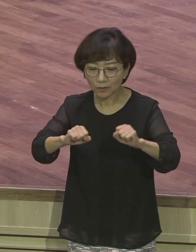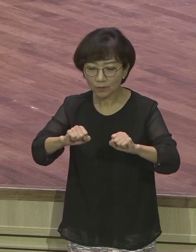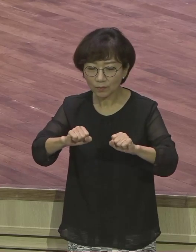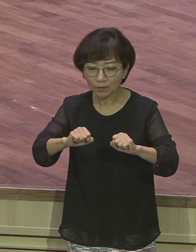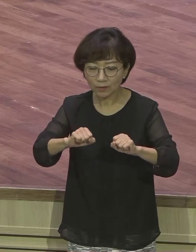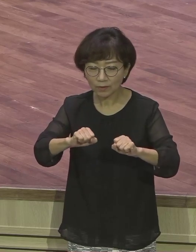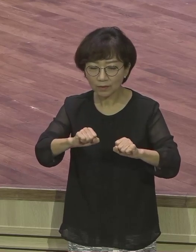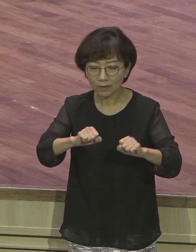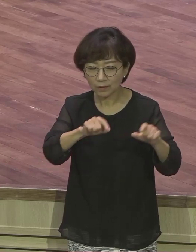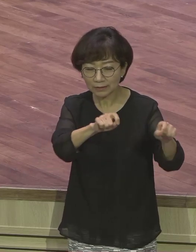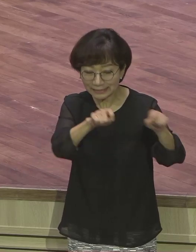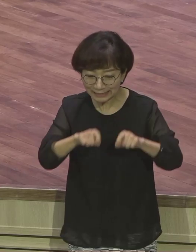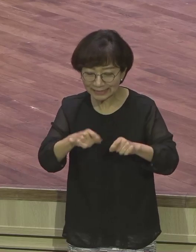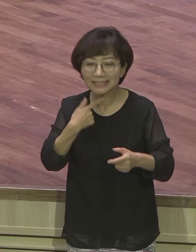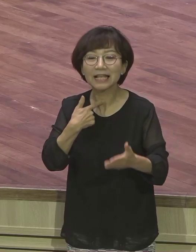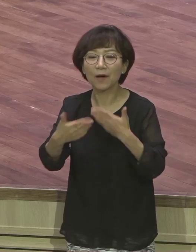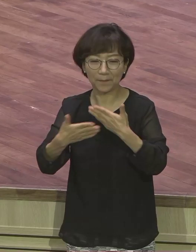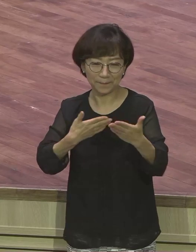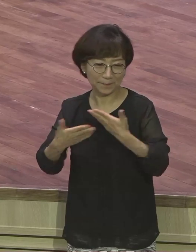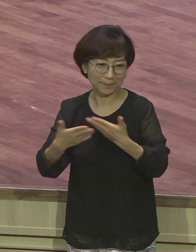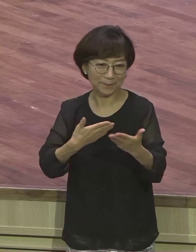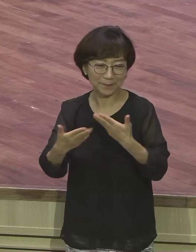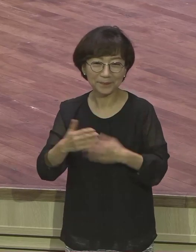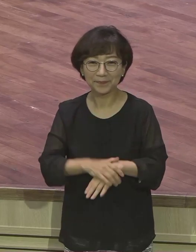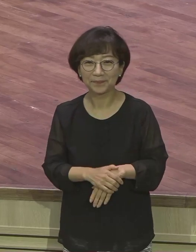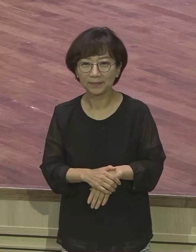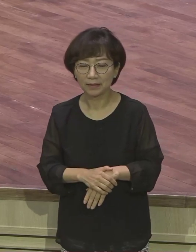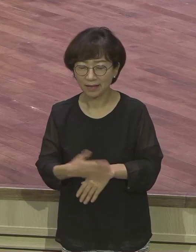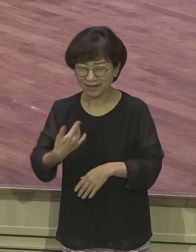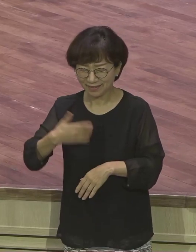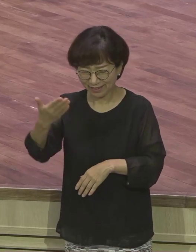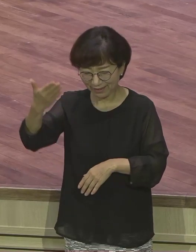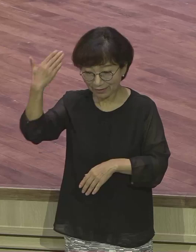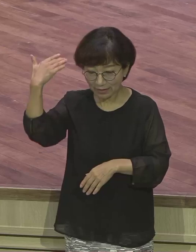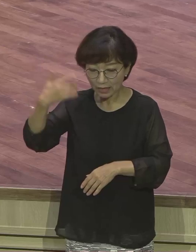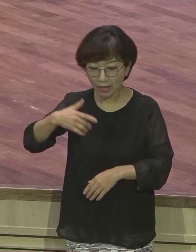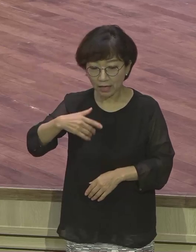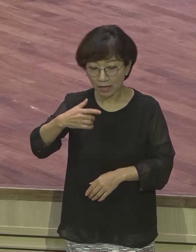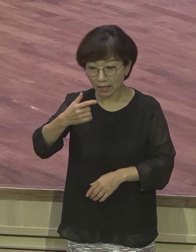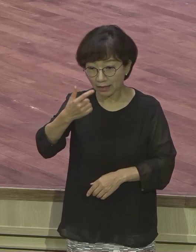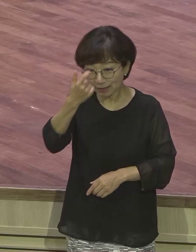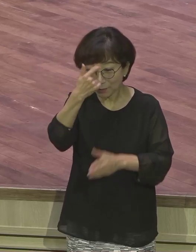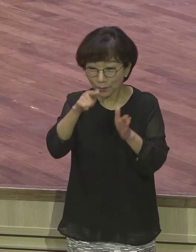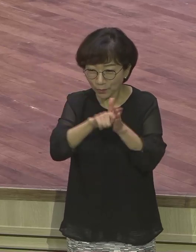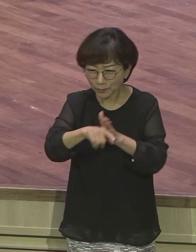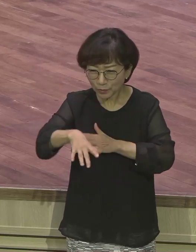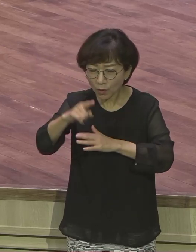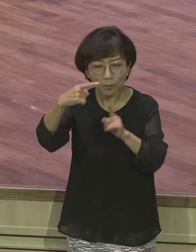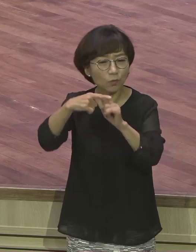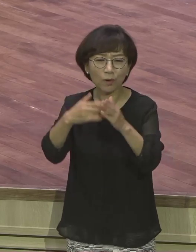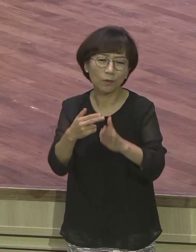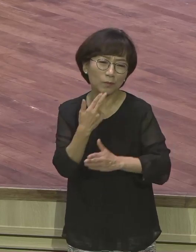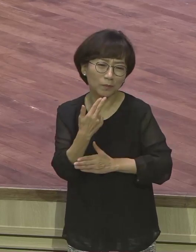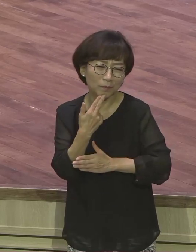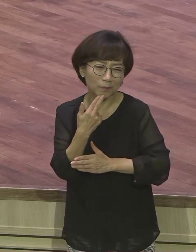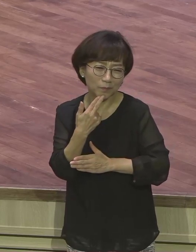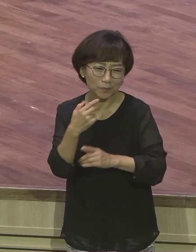초대 기독교가 초기에는요. 교회가 없었어요. 교회 당이 없었어요. 전부 다 집에서 집에서 가정교회